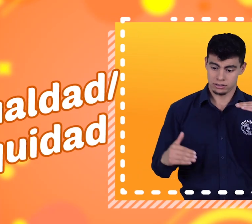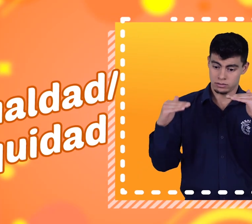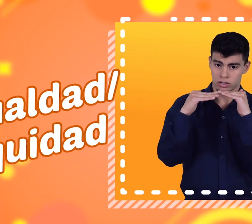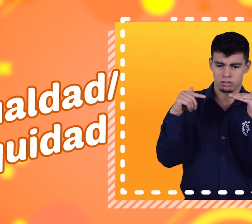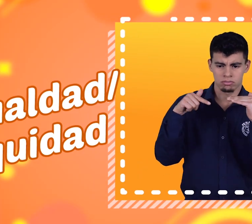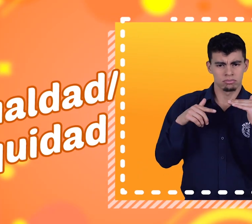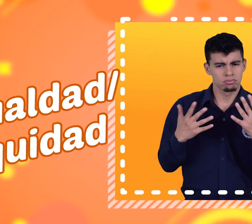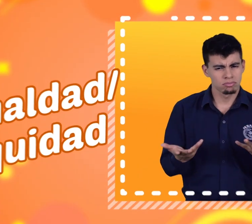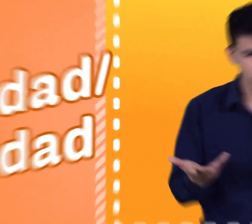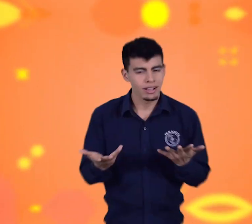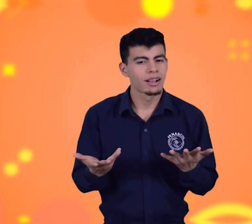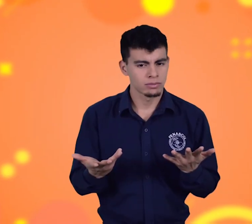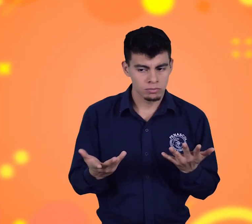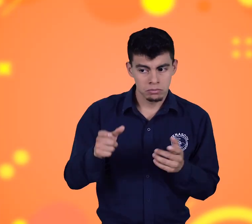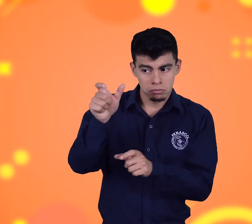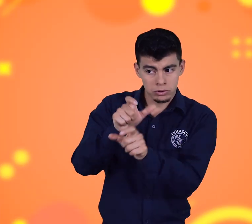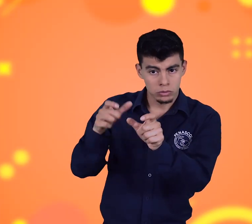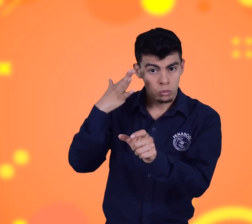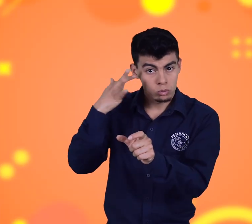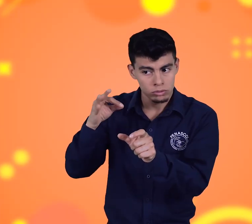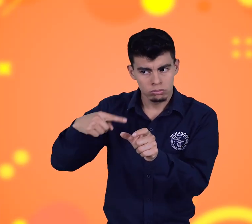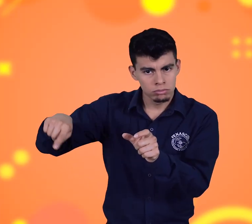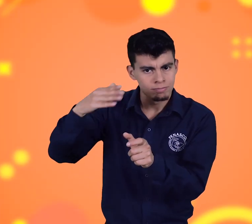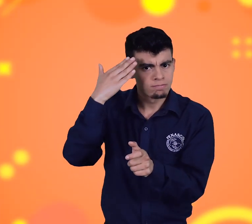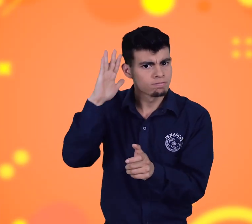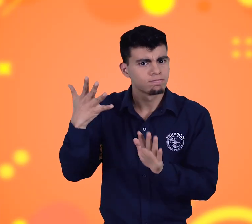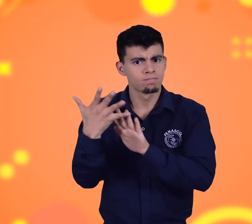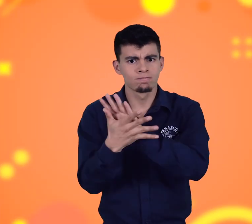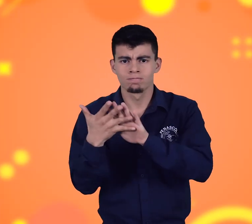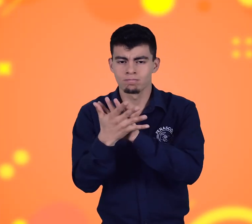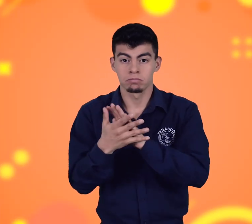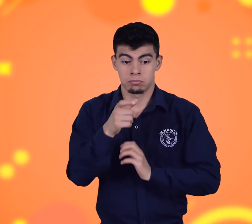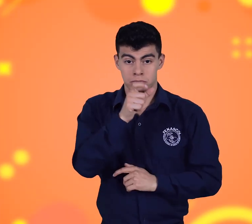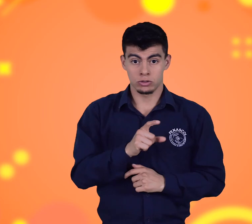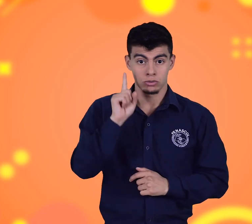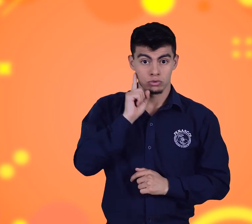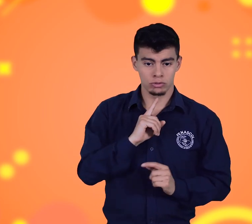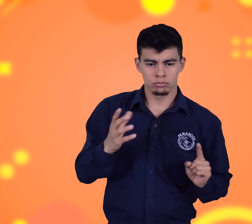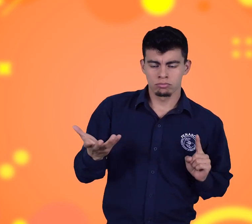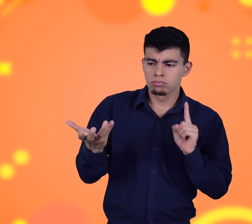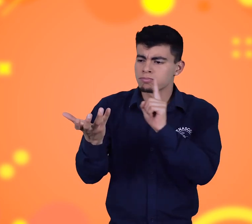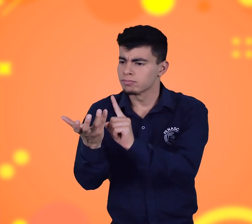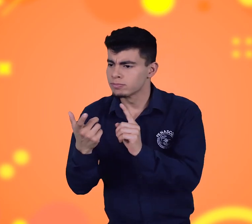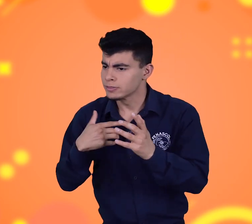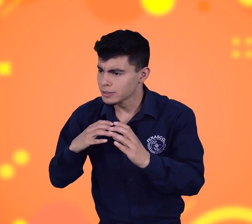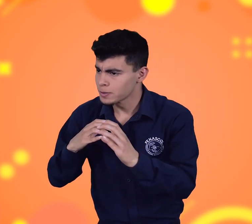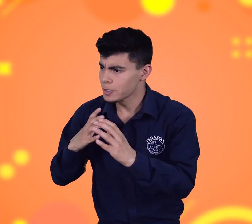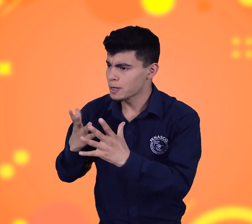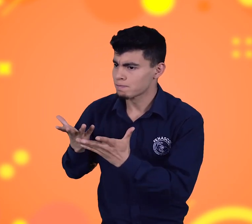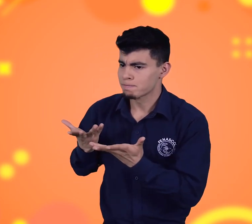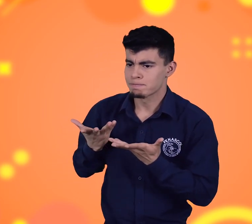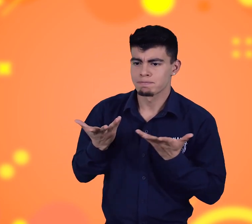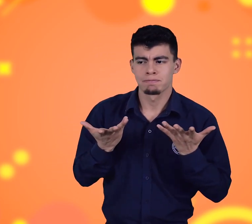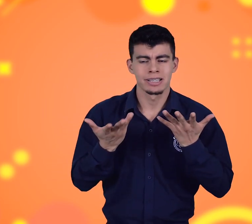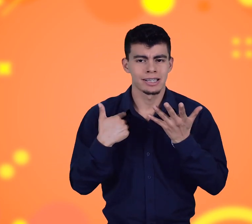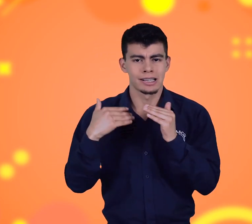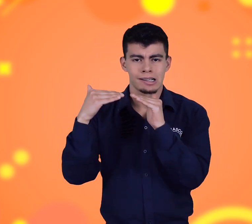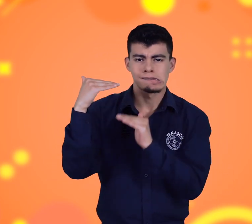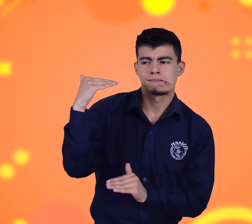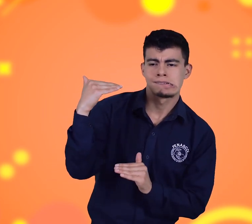Igualdad, equidad. En situaciones donde la mayoría de personas no sabe lengua de señas y se encuentra una persona sorda, esa persona sorda